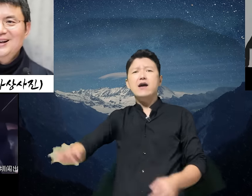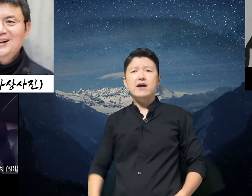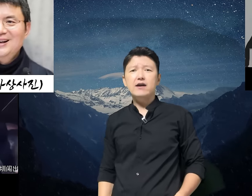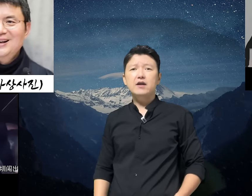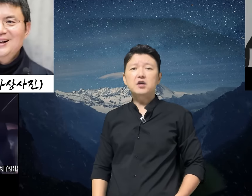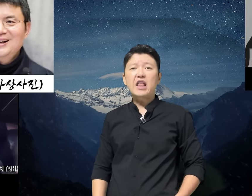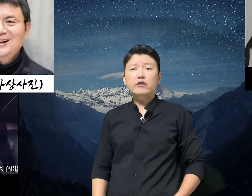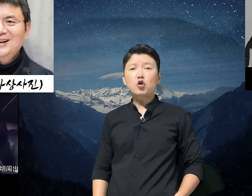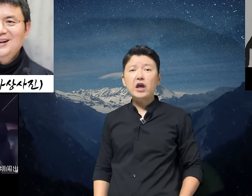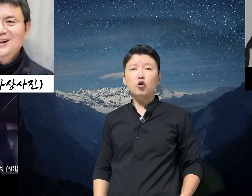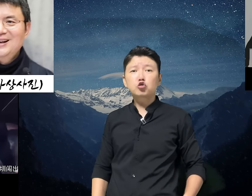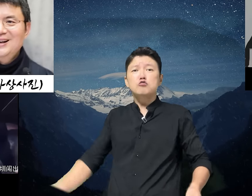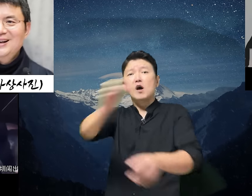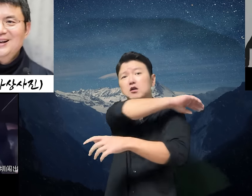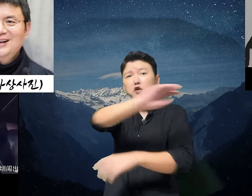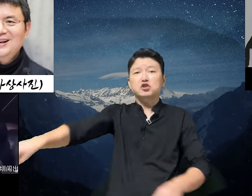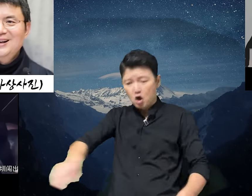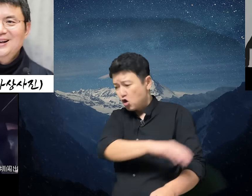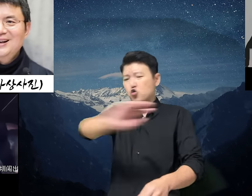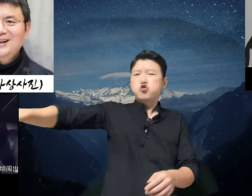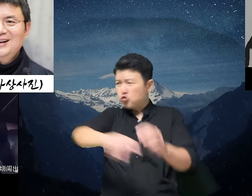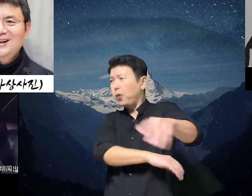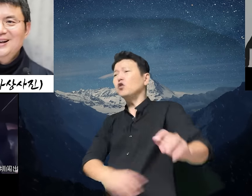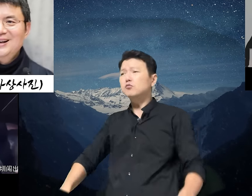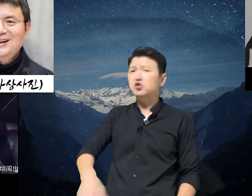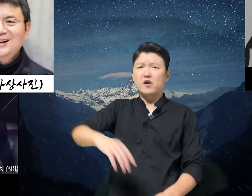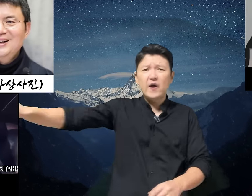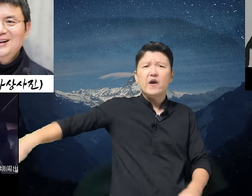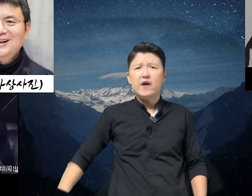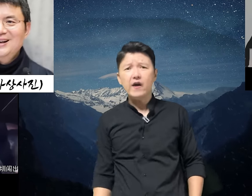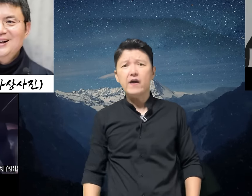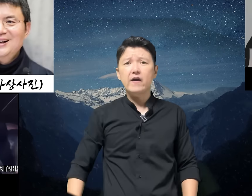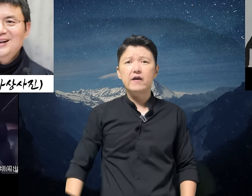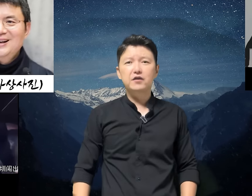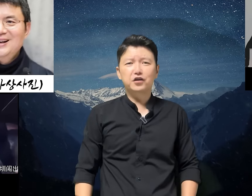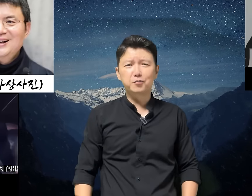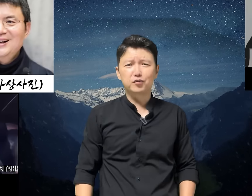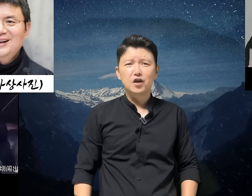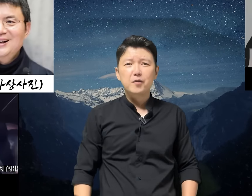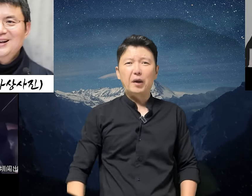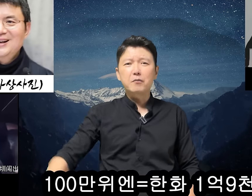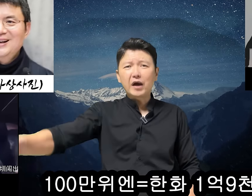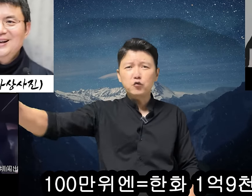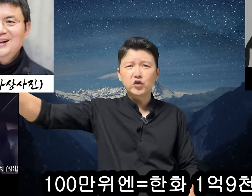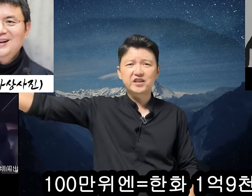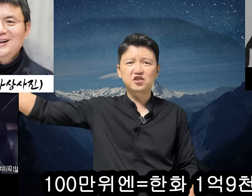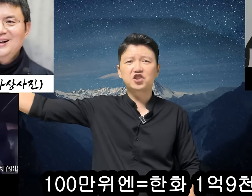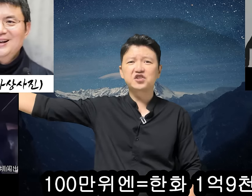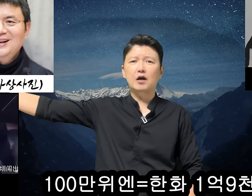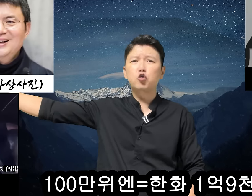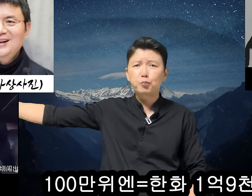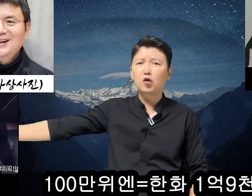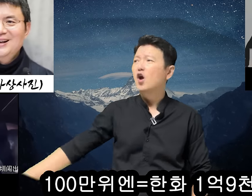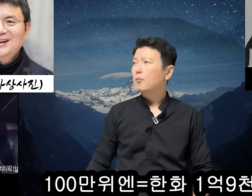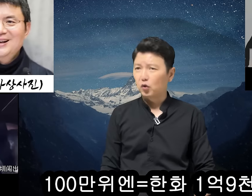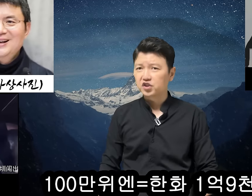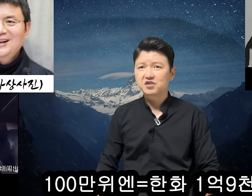이 내 돈 내고 술 먹으면 되지 쿠폰은 무슨 에헤 여러분 100만 유엔짜리 식사 쿠폰 보신 적